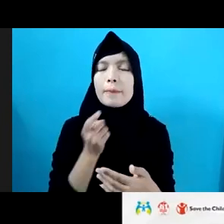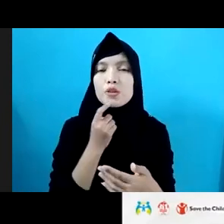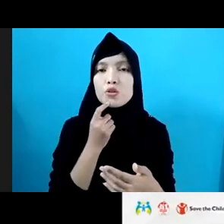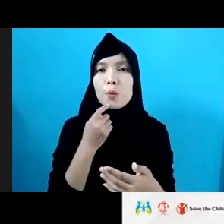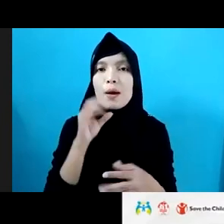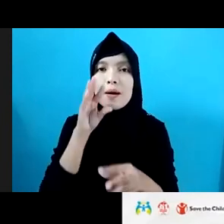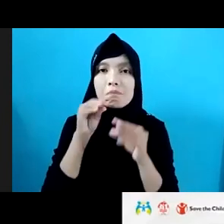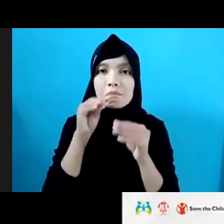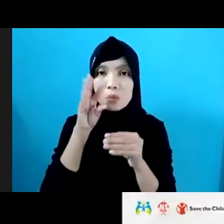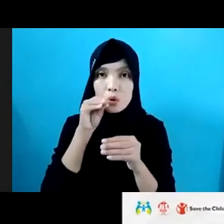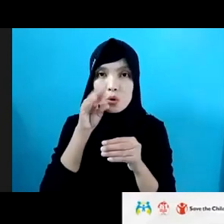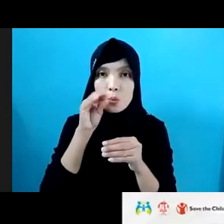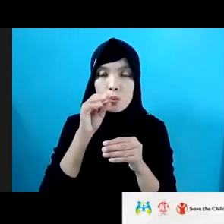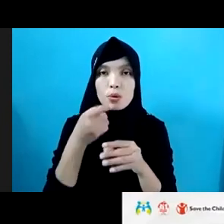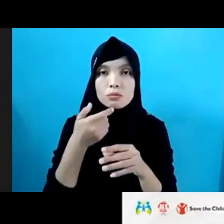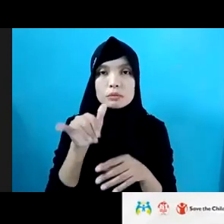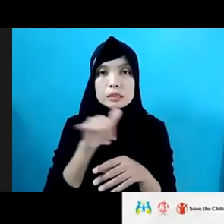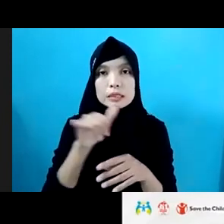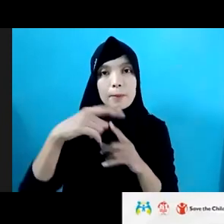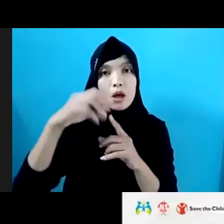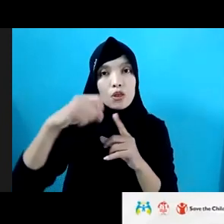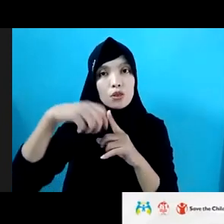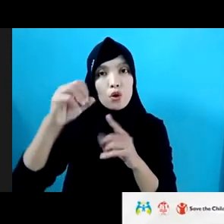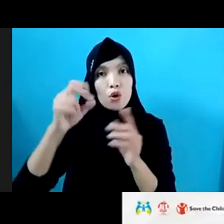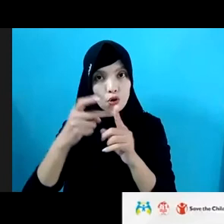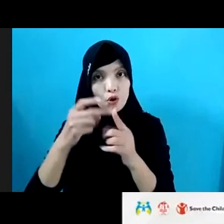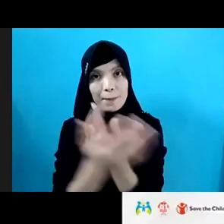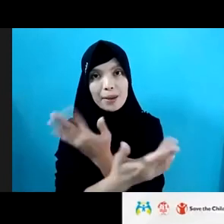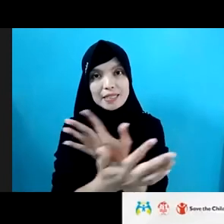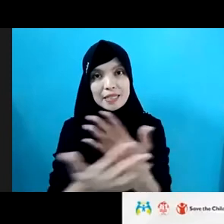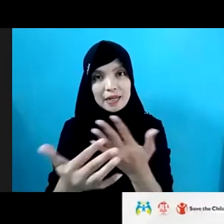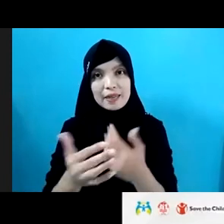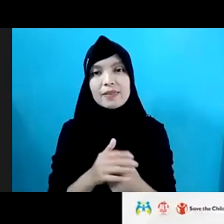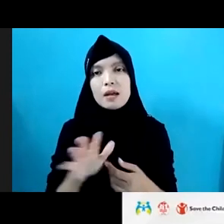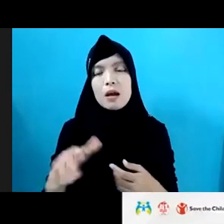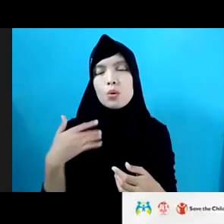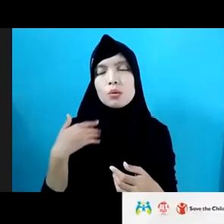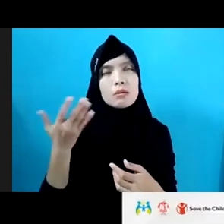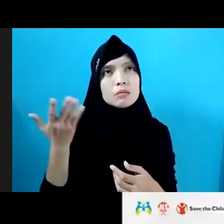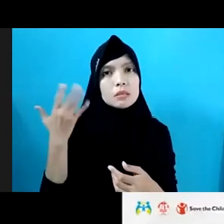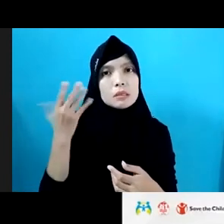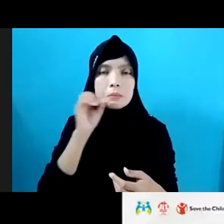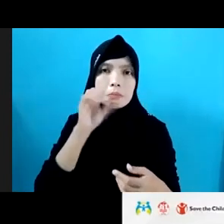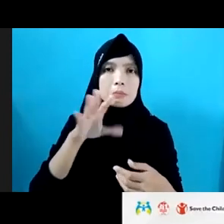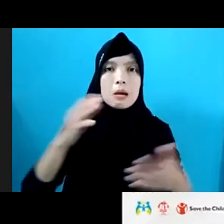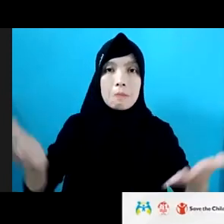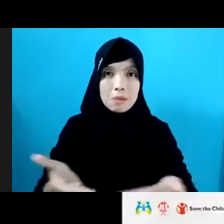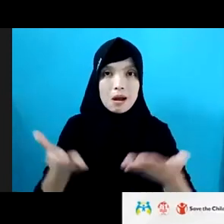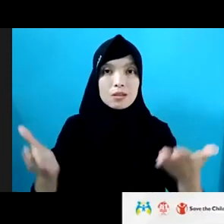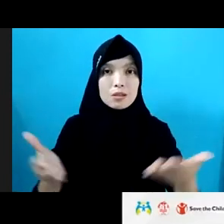dengan tokoh-tokoh di lingkungan masyarakat. Tadi saya menyampaikan program Mengasuh Bersama,